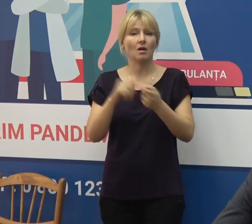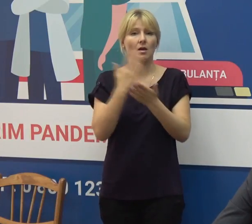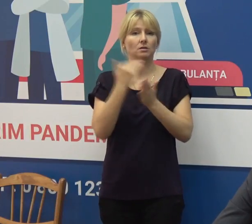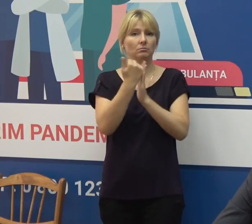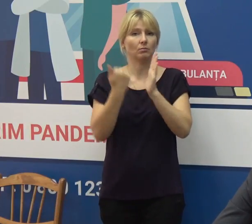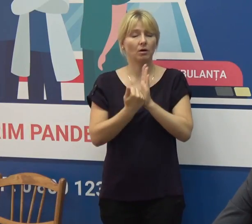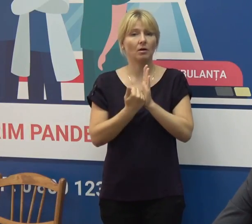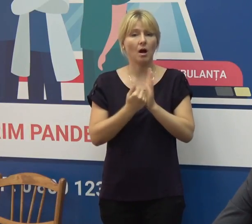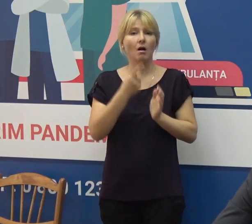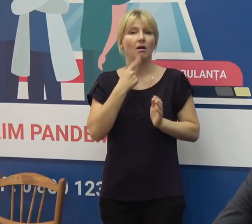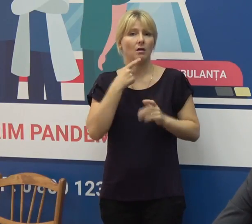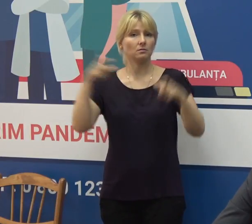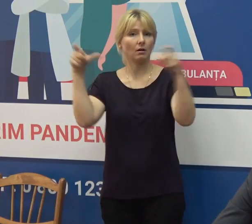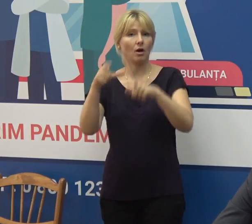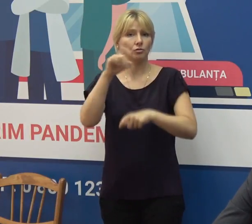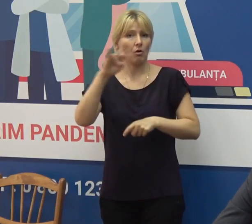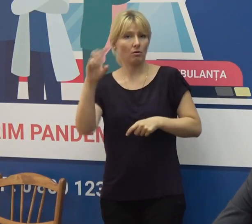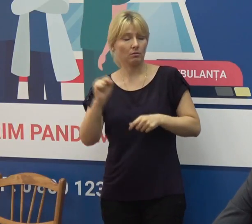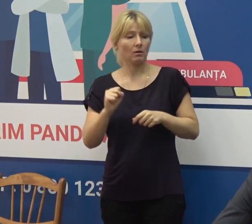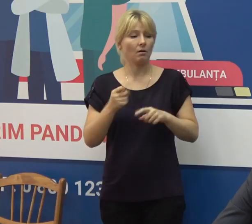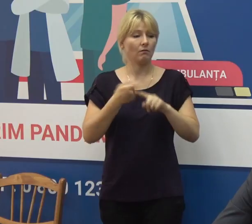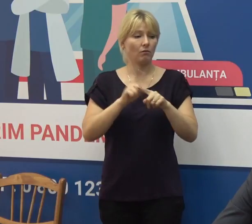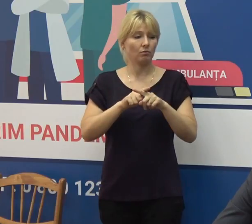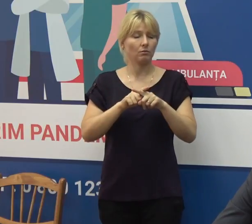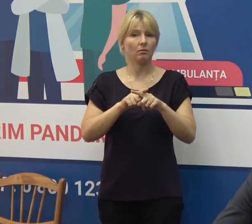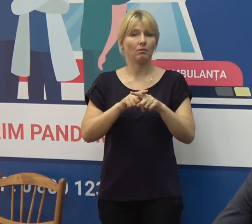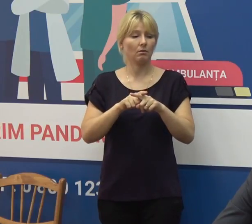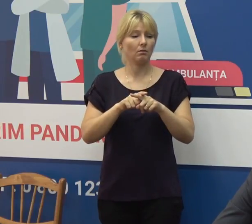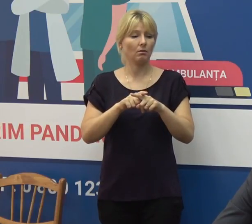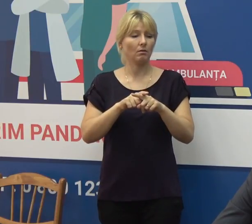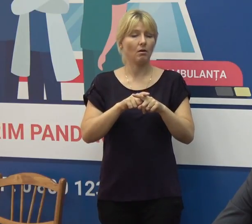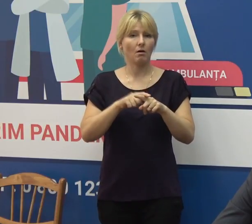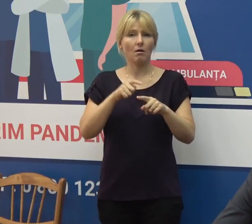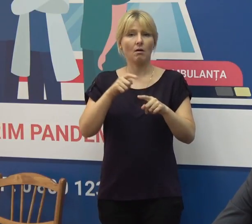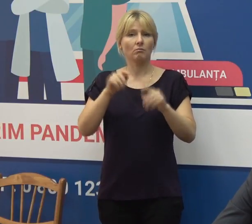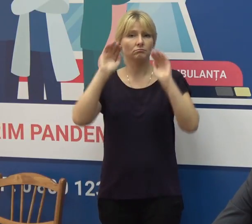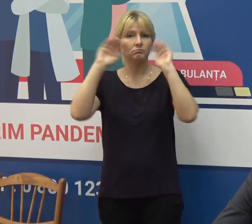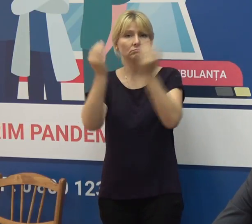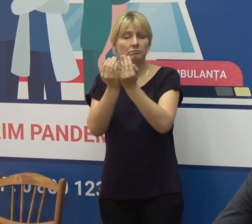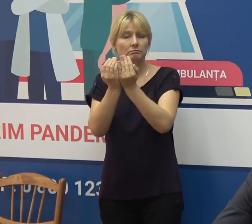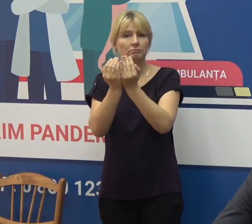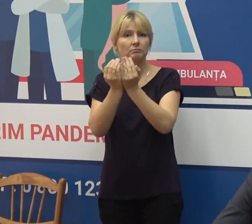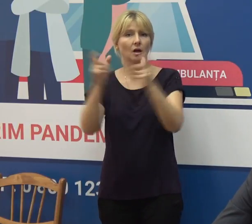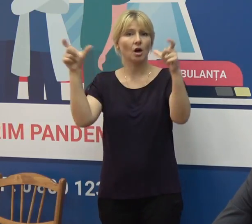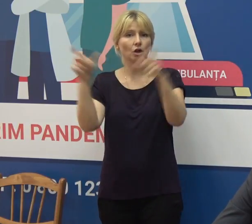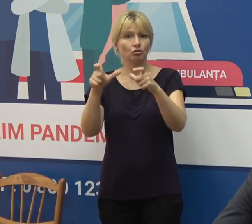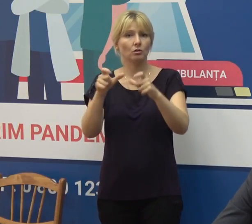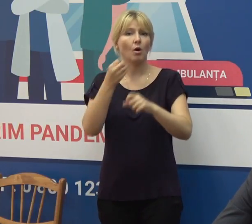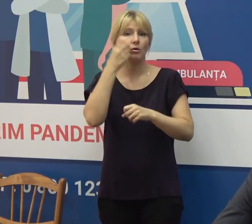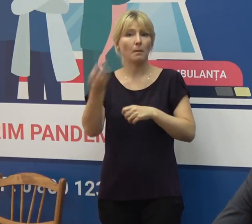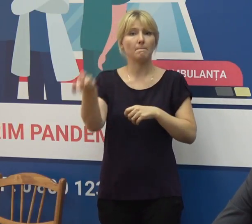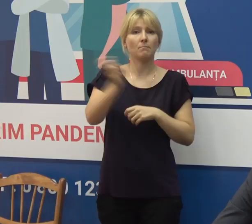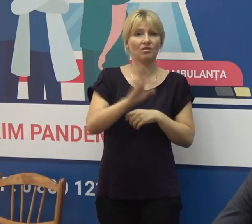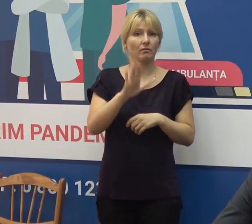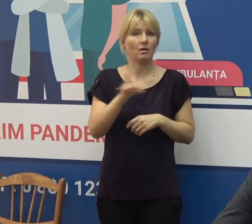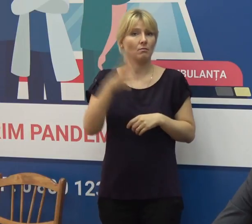ca zona roșie pentru care se impune regimul de autoizolare la intrare frontierii de stat pe sensul de intrare,